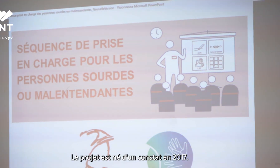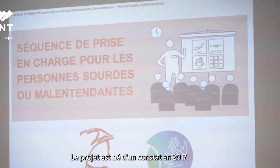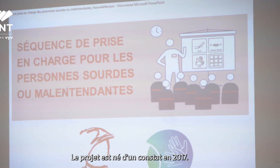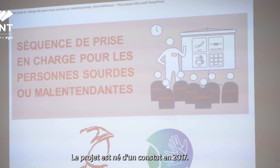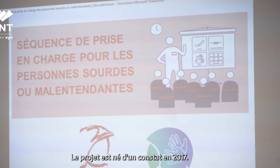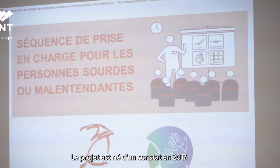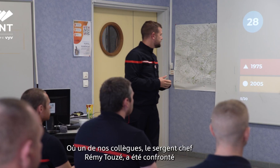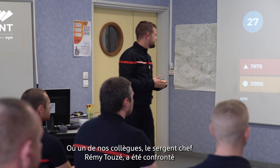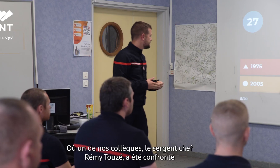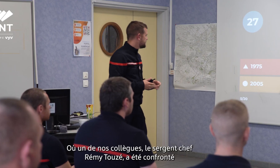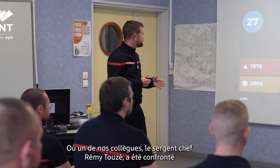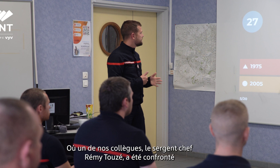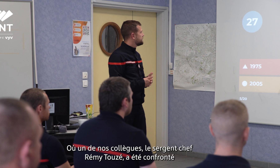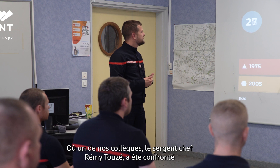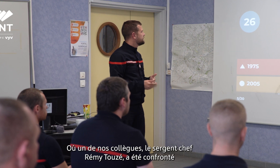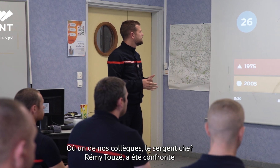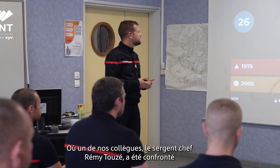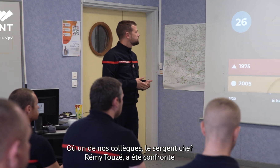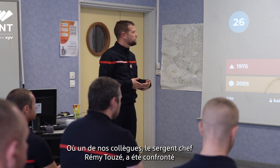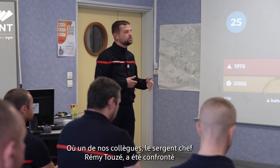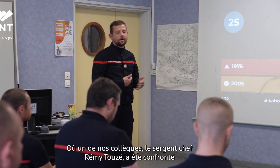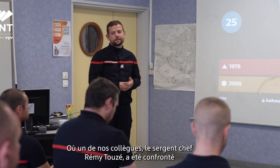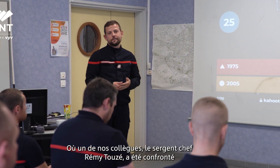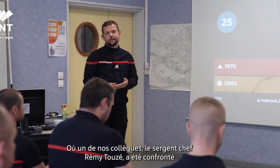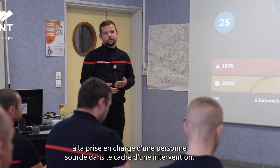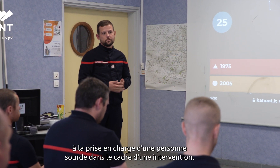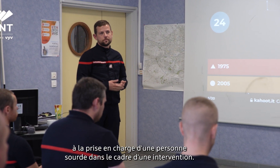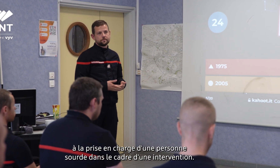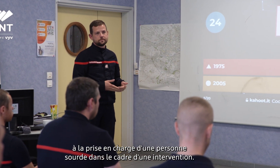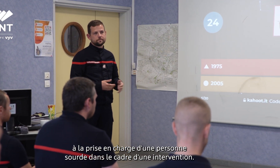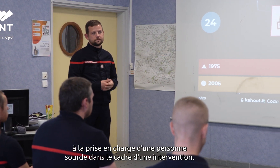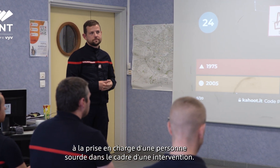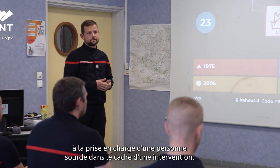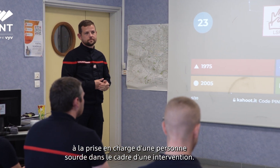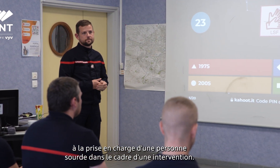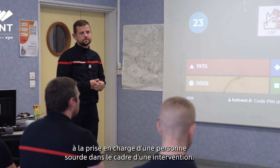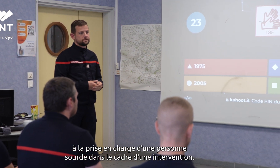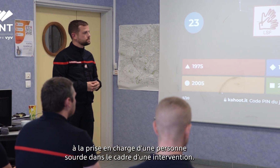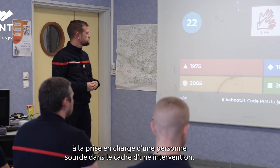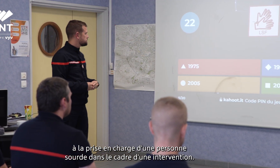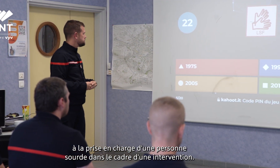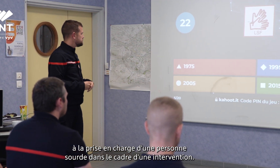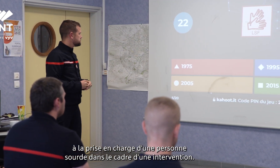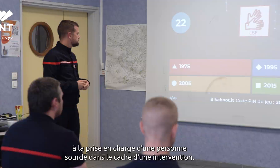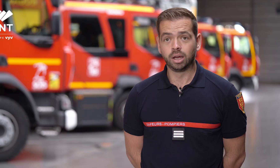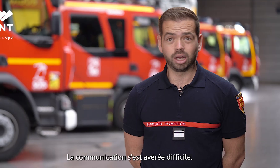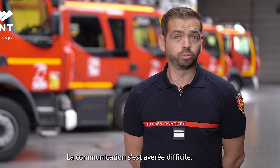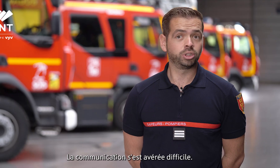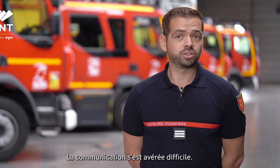2017, où un de notre collègue, le sergent-chef Rémi Touzé, a été confronté à la prise en charge d'une personne sourde dans le cadre d'une intervention. La communication